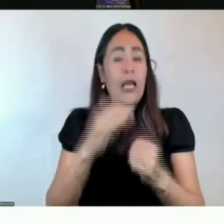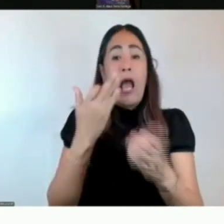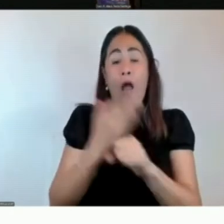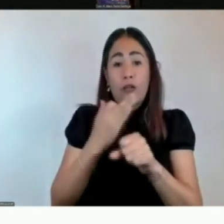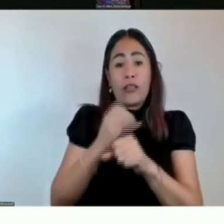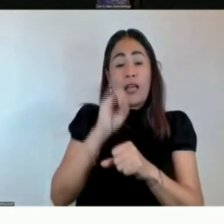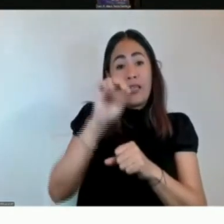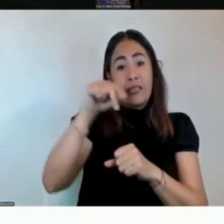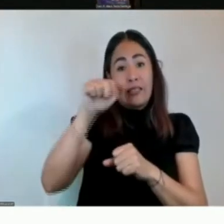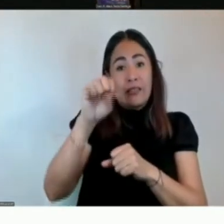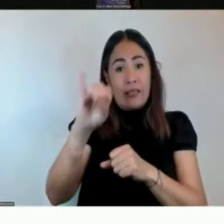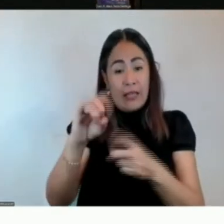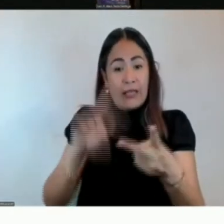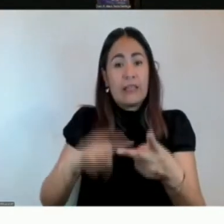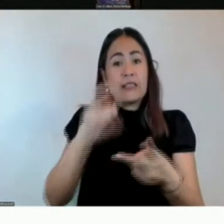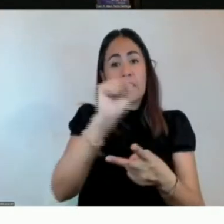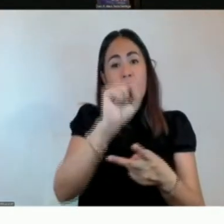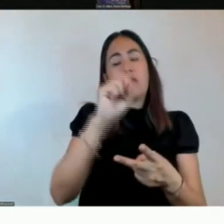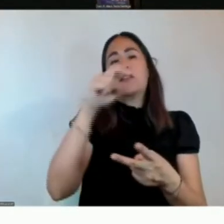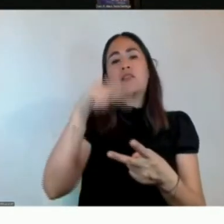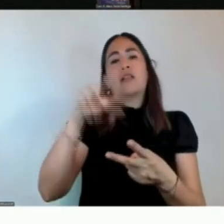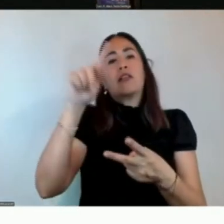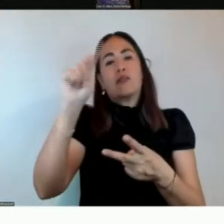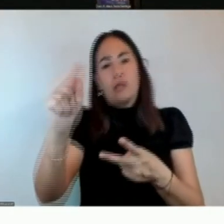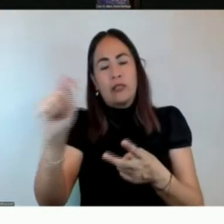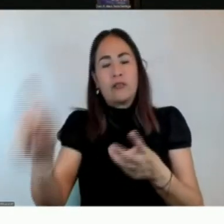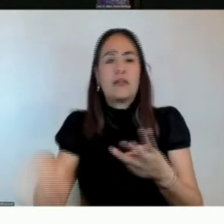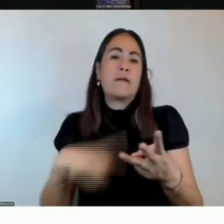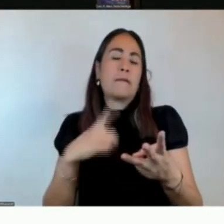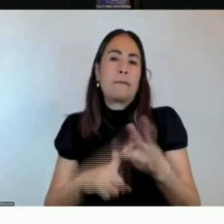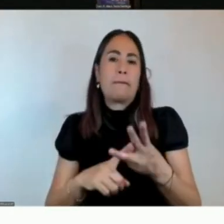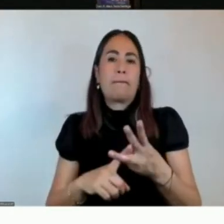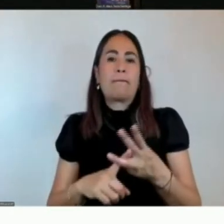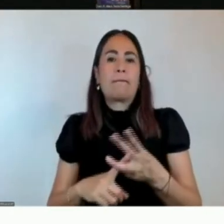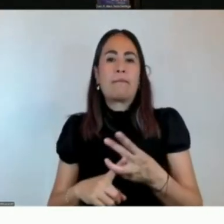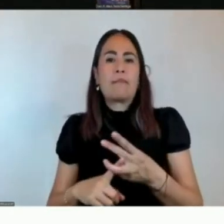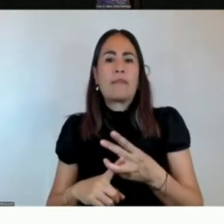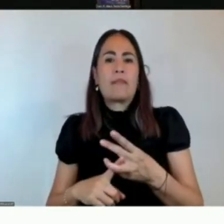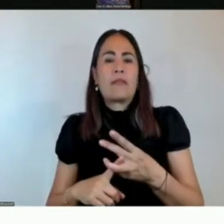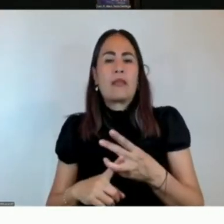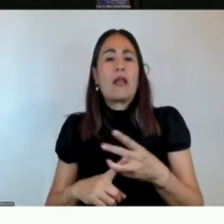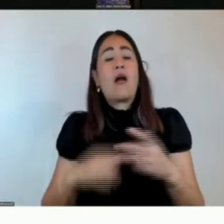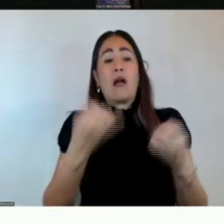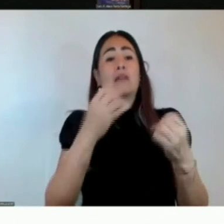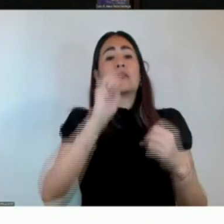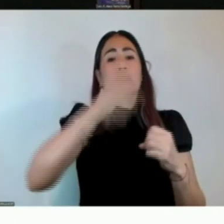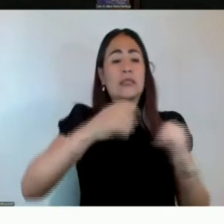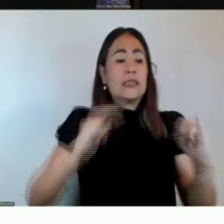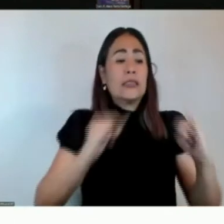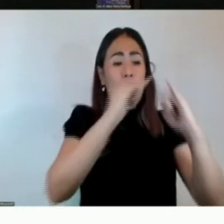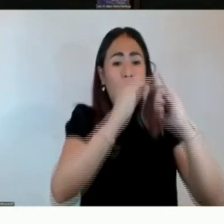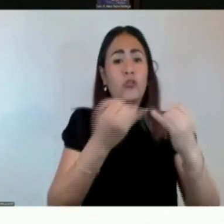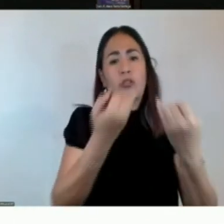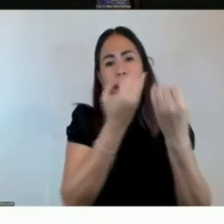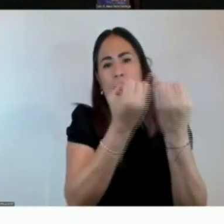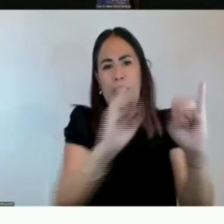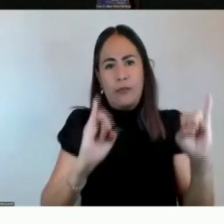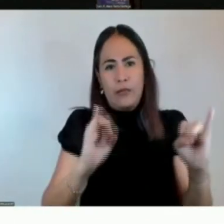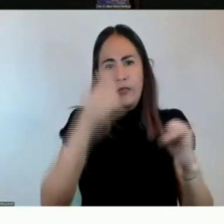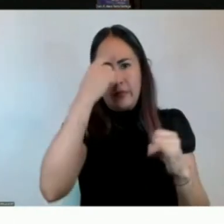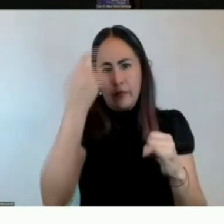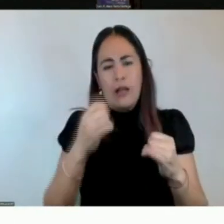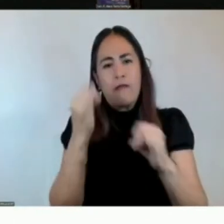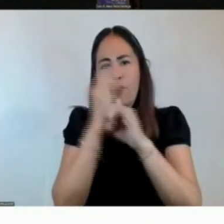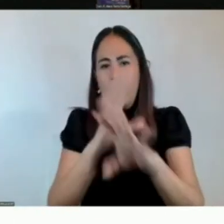el sistema de transparencia y de protección de datos personales, es decir, los organismos garantes de transparencia y acceso a la